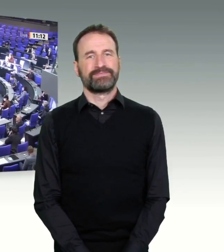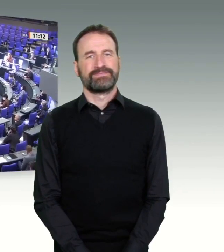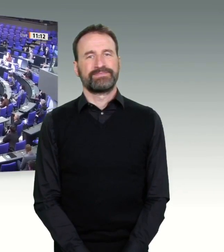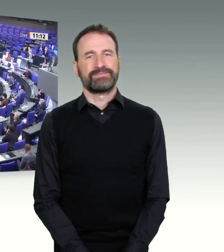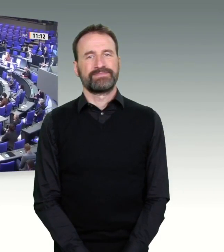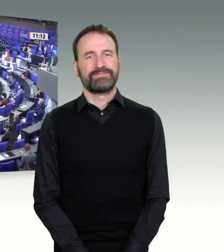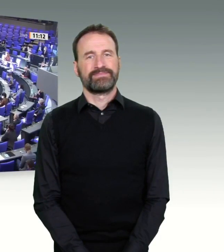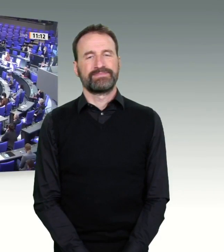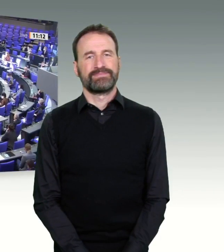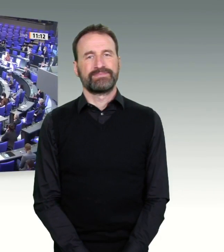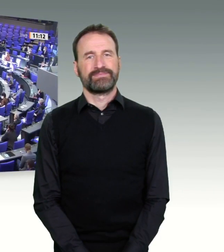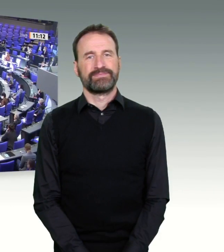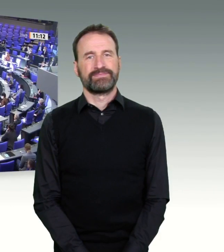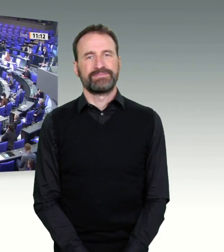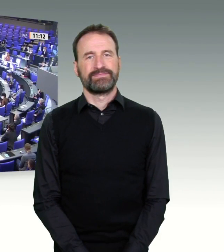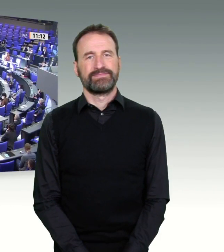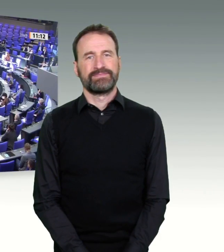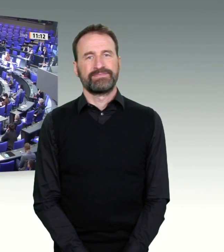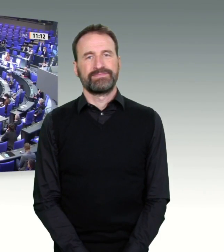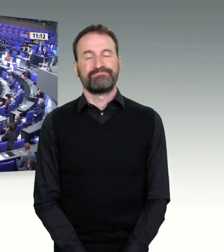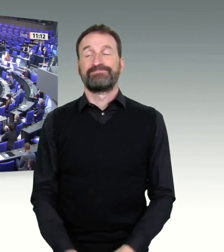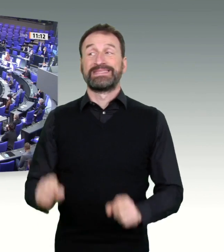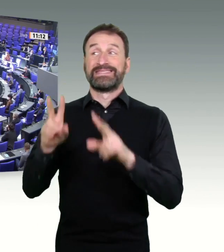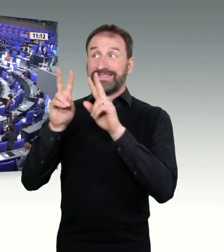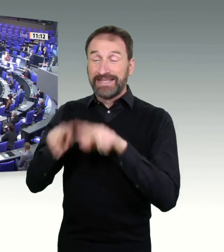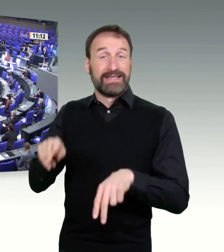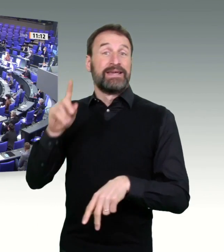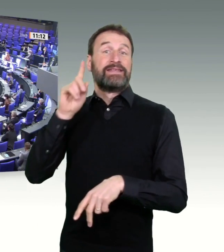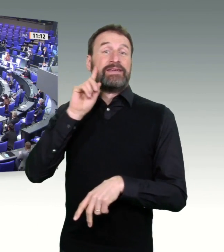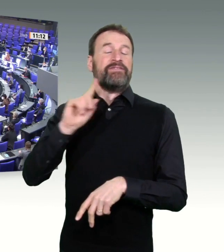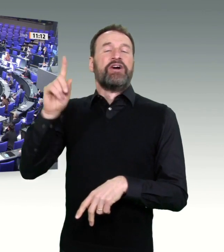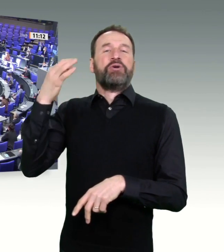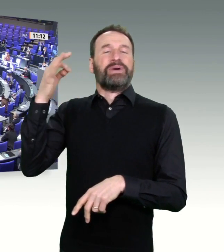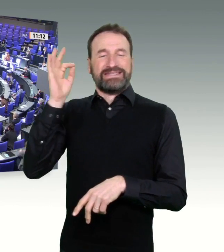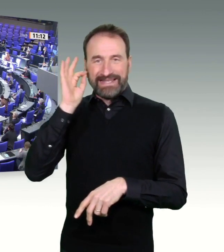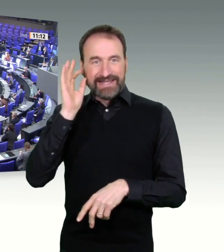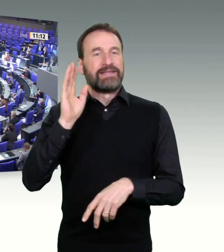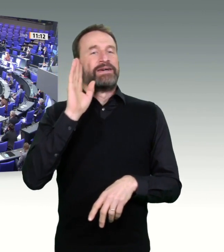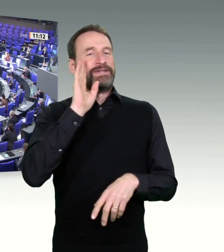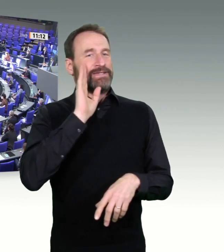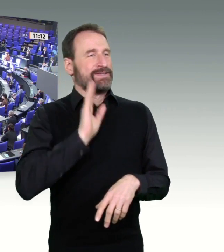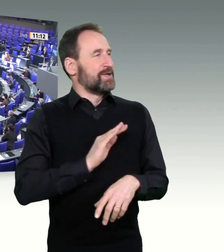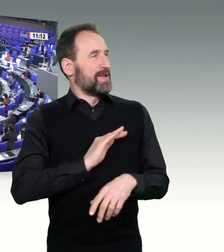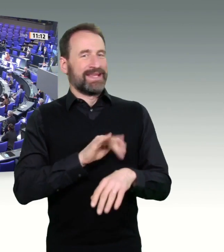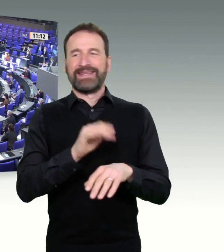Sehr geehrte Frau Präsidentin! Liebe Kolleginnen und Kollegen! Corona geht uns allen gehörig auf die Nerven. Es ist anstrengend und